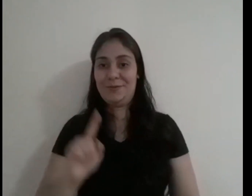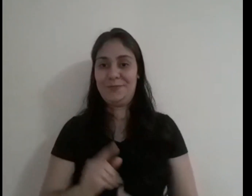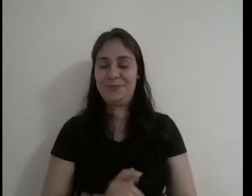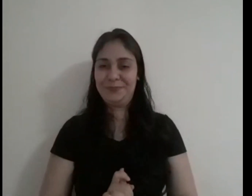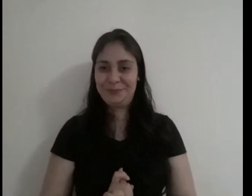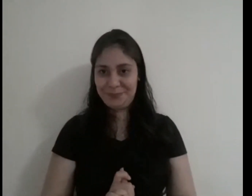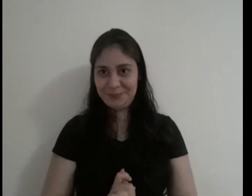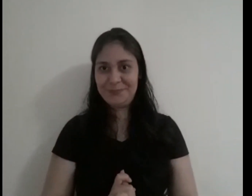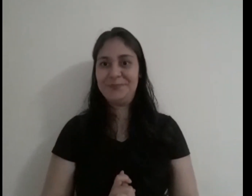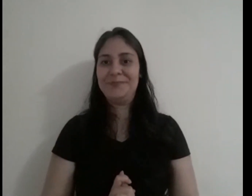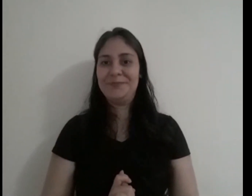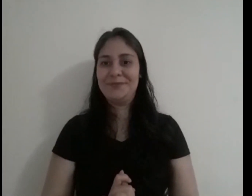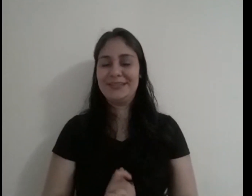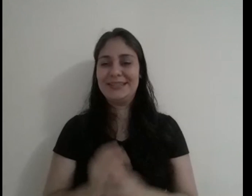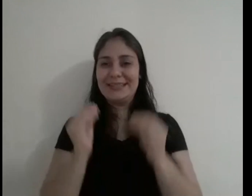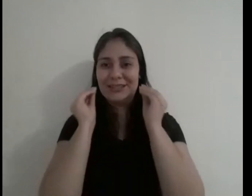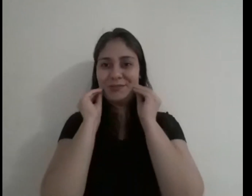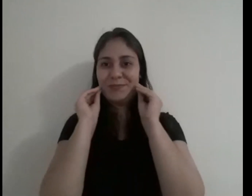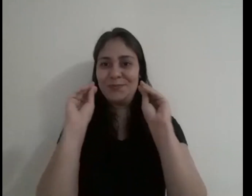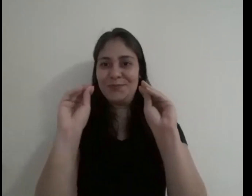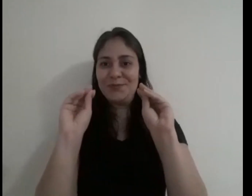dos espíritos. Beijos!